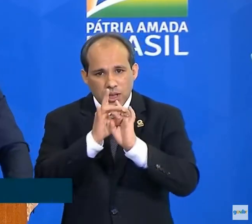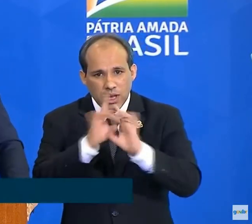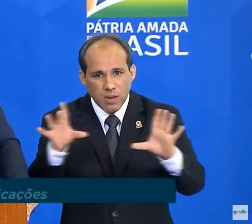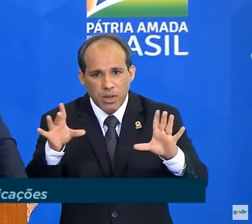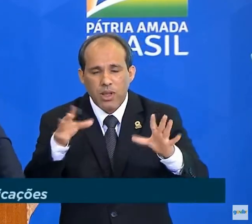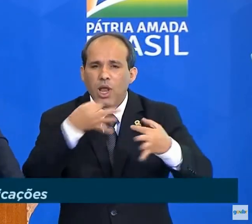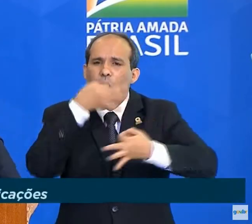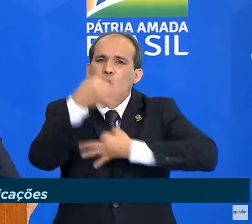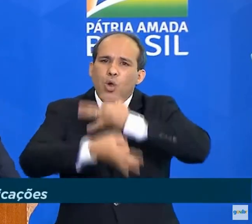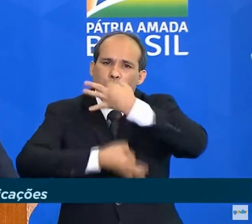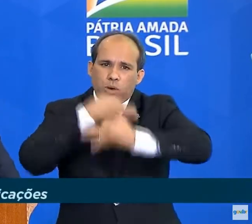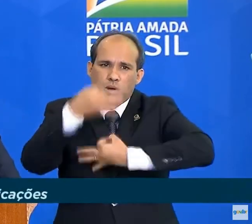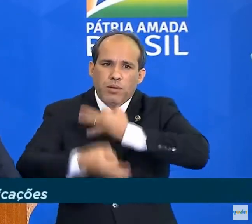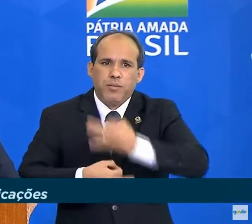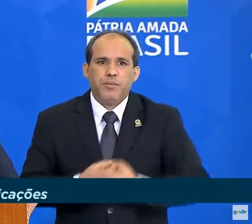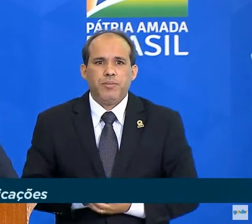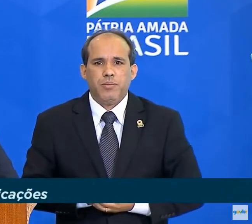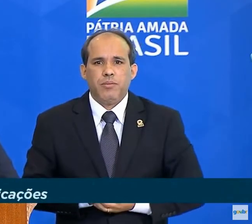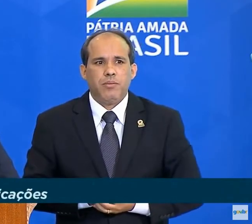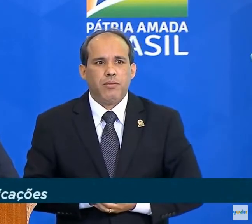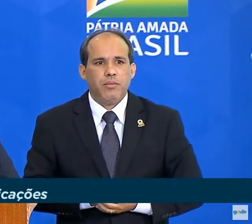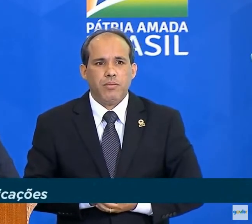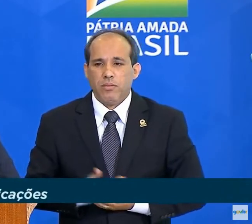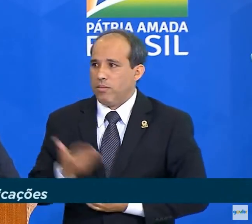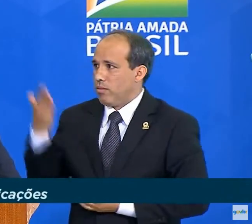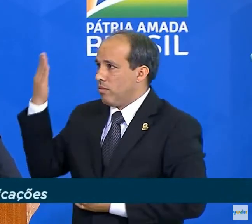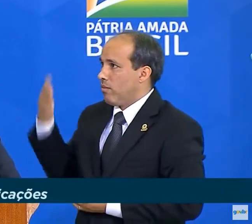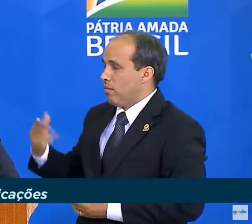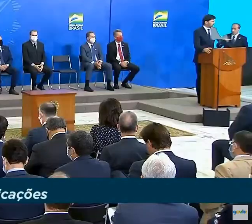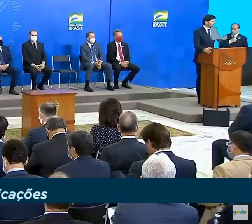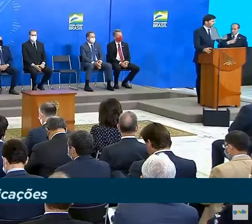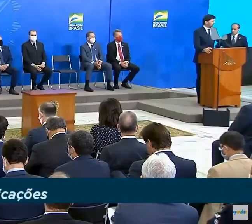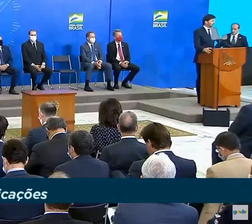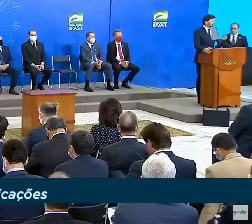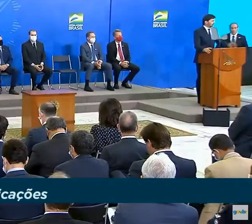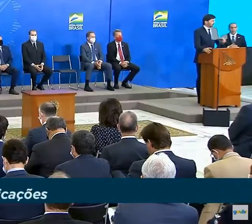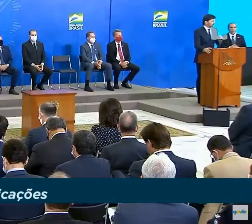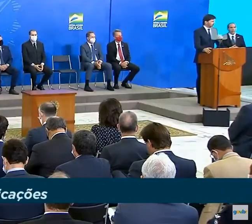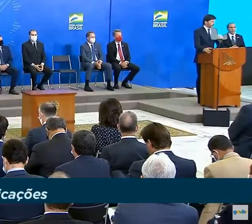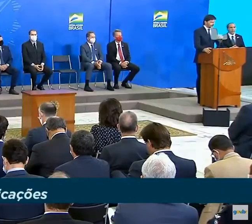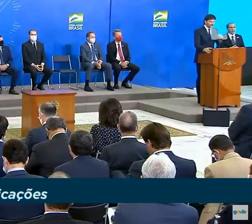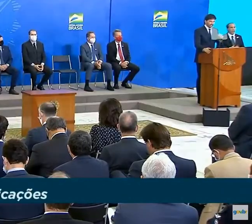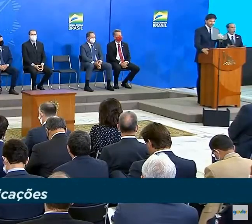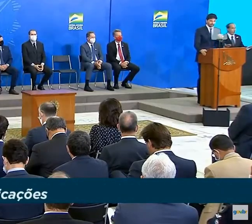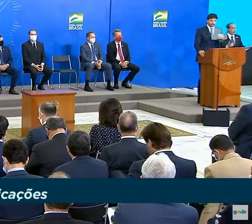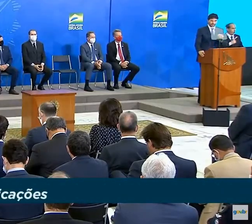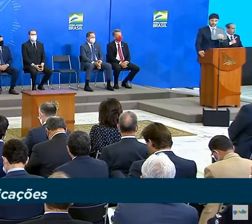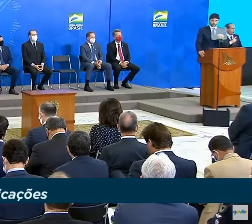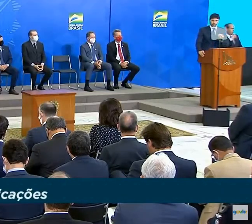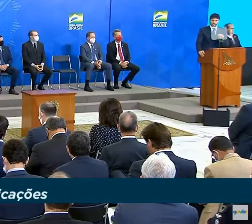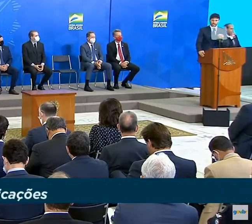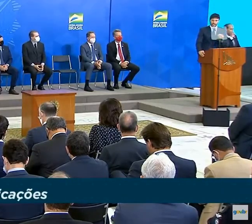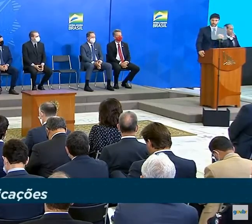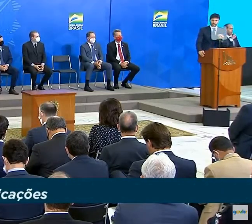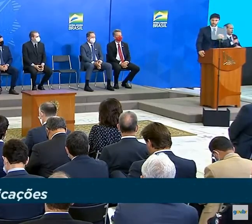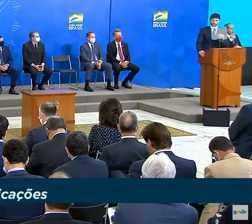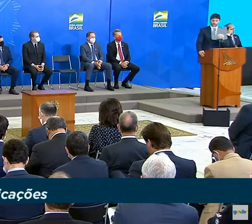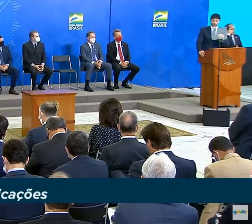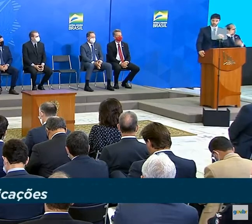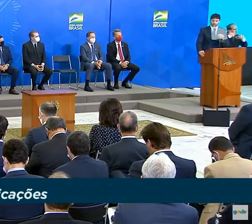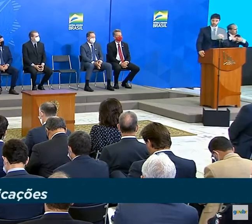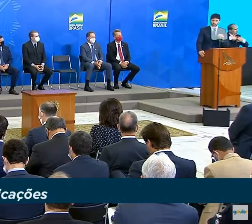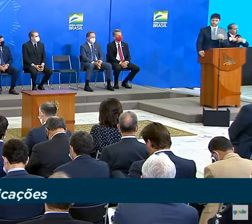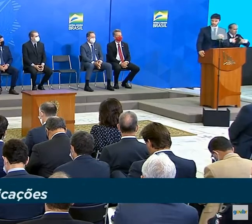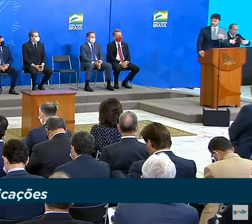de expressão. Senhor presidente, estamos aqui com a responsabilidade de pensarmos e